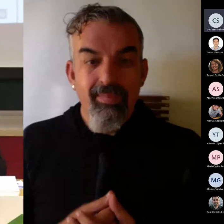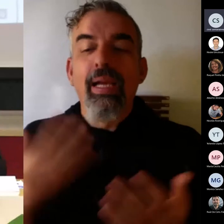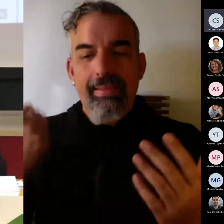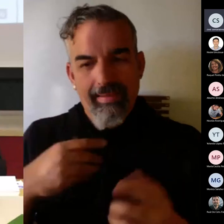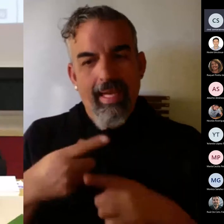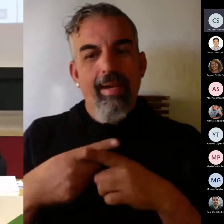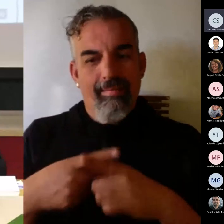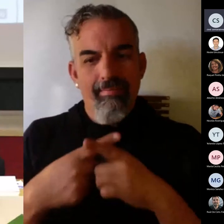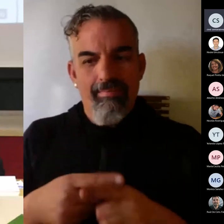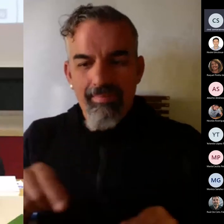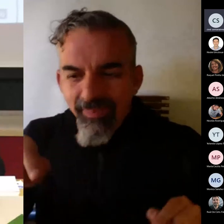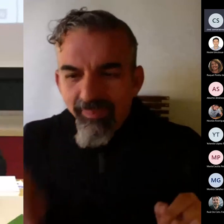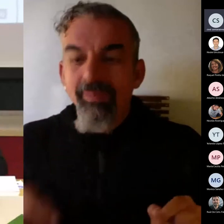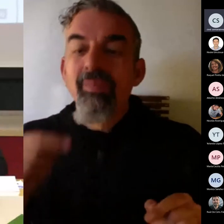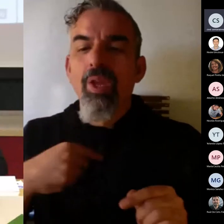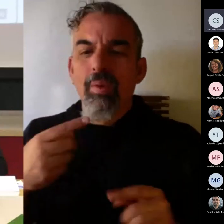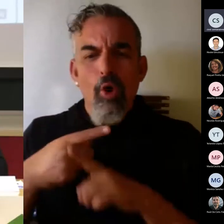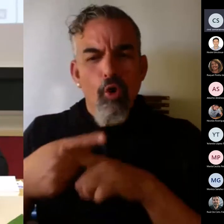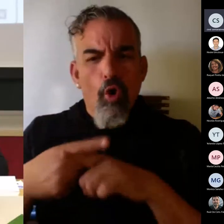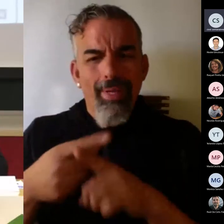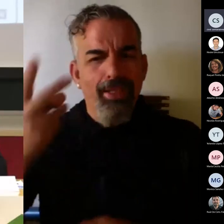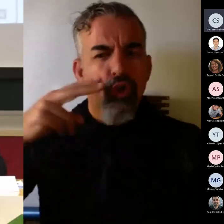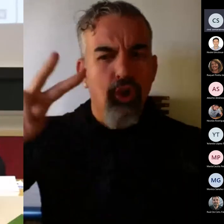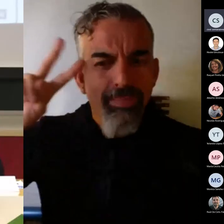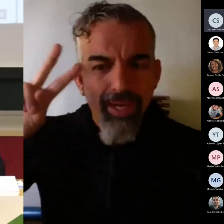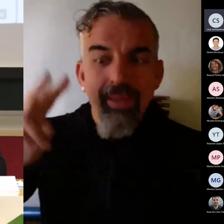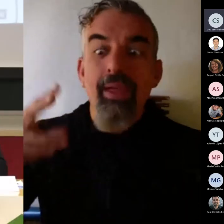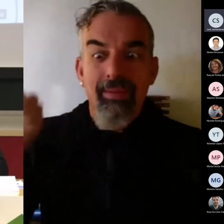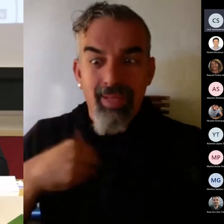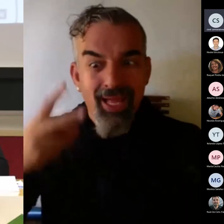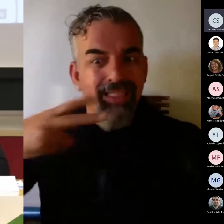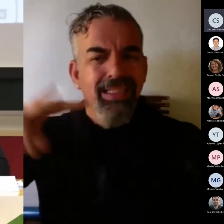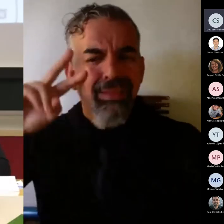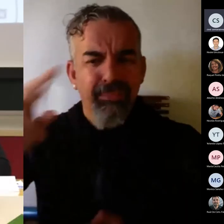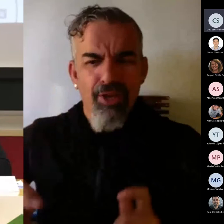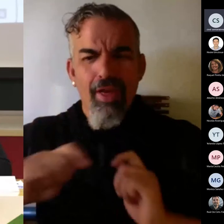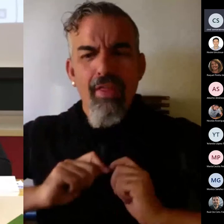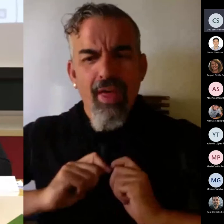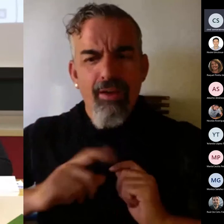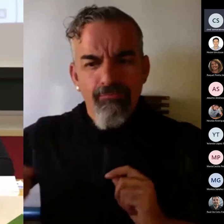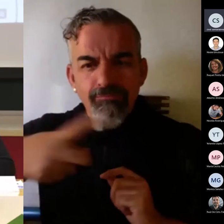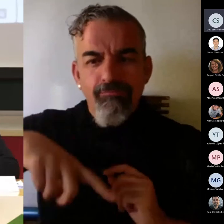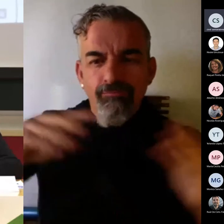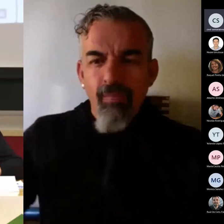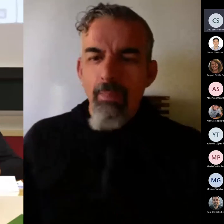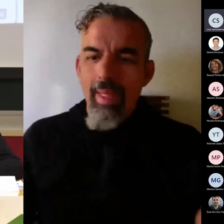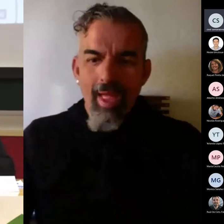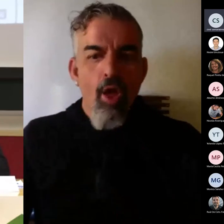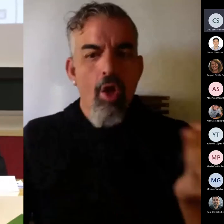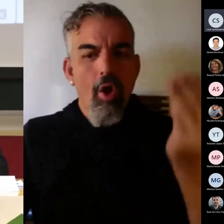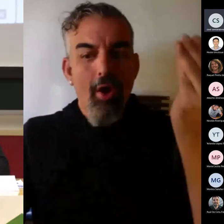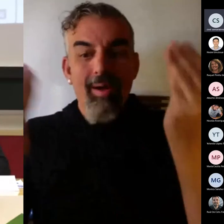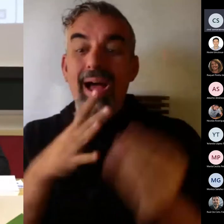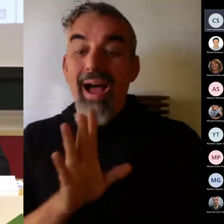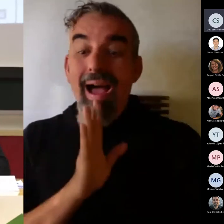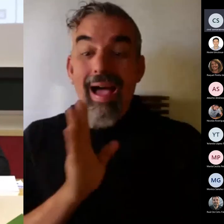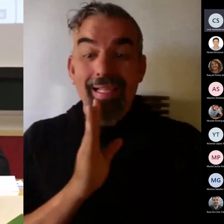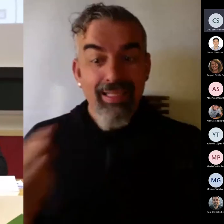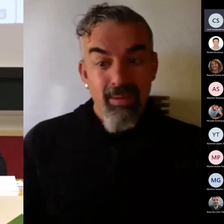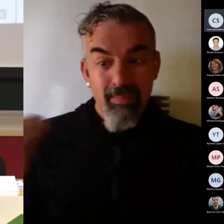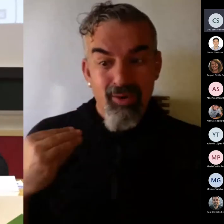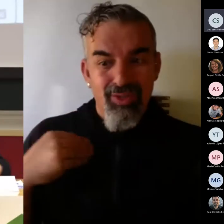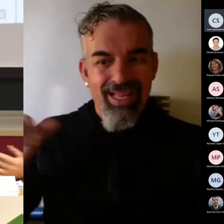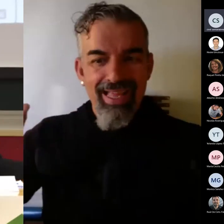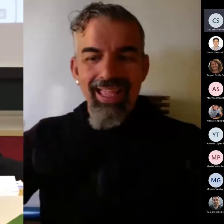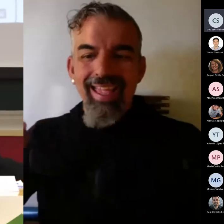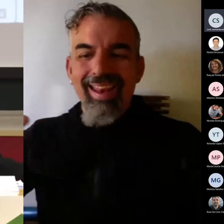Compartiendo experiencias y a través de las experiencias, pues yo creo que vamos mejorando, mejorando todos. Respecto a la pregunta que nos hace Irene,